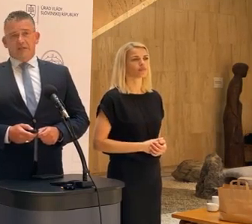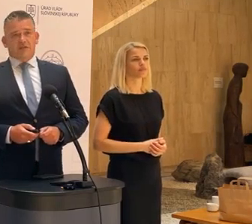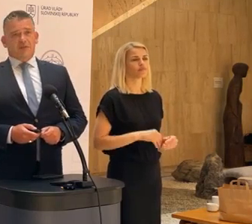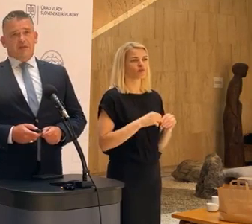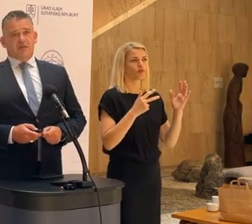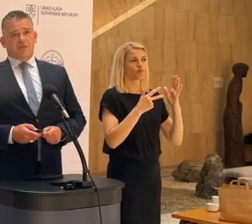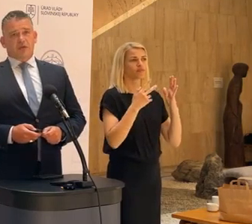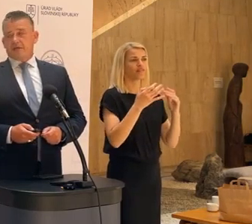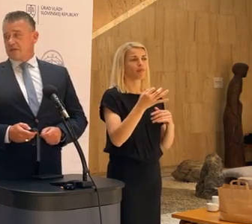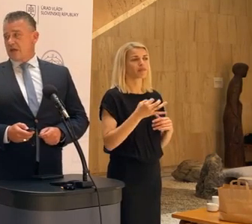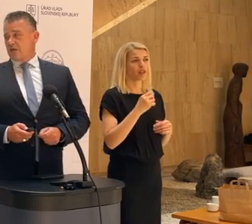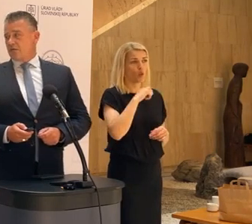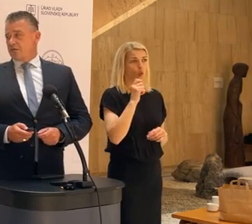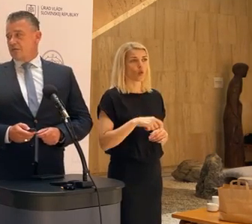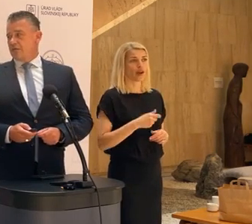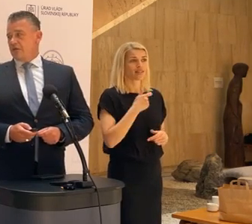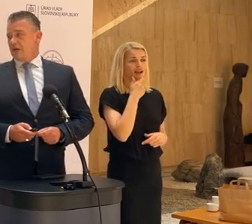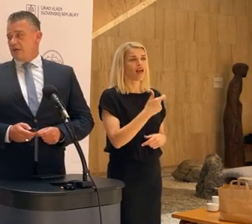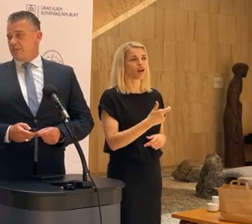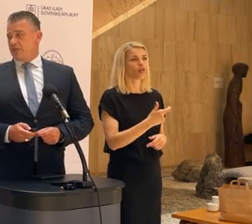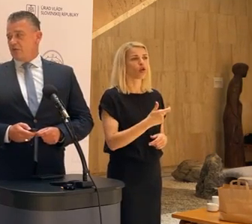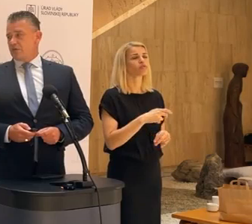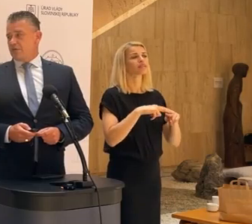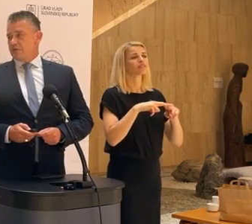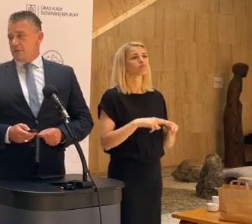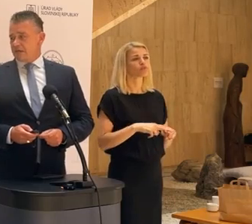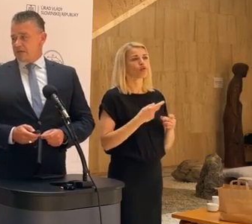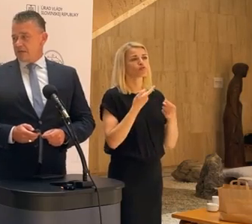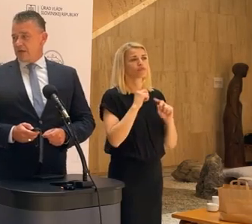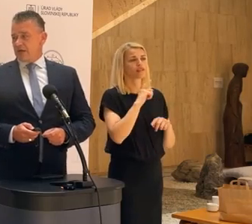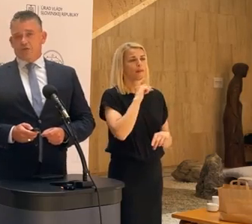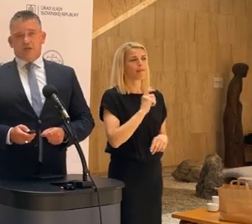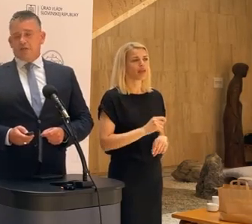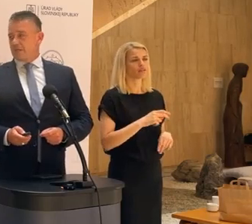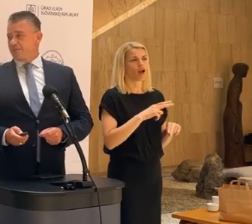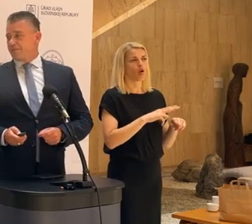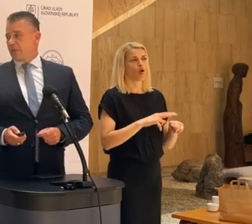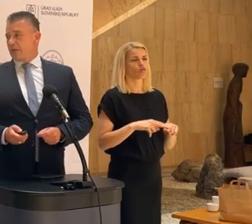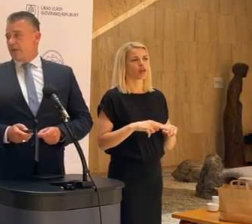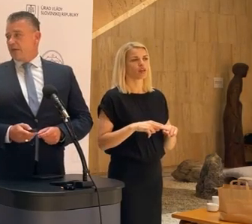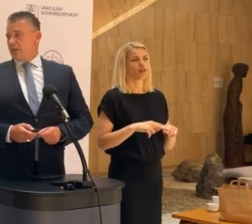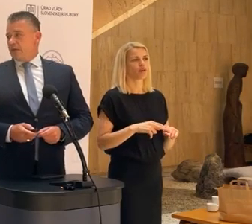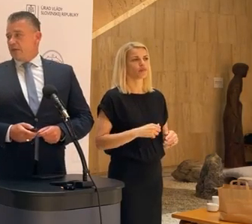89 % ukrajinská národnosť a zbytok Slovenska, Maďarska a ostatné.